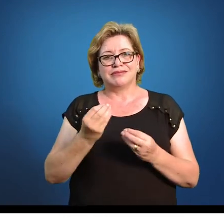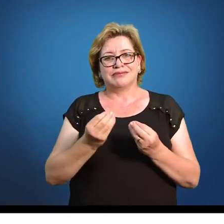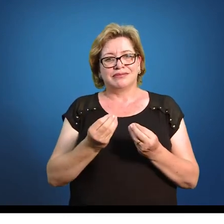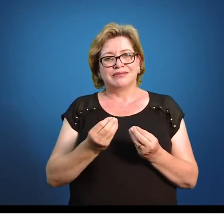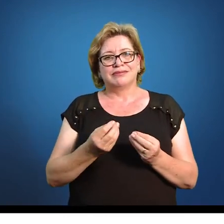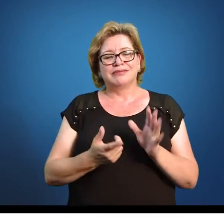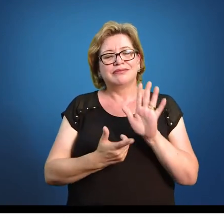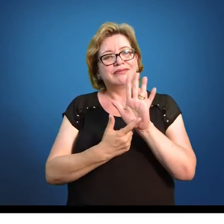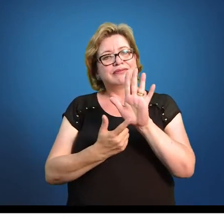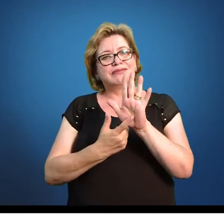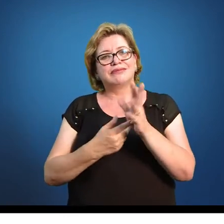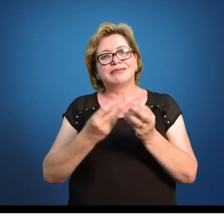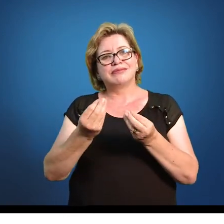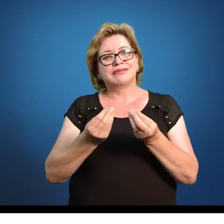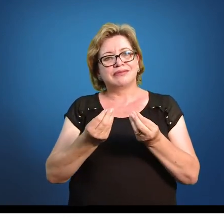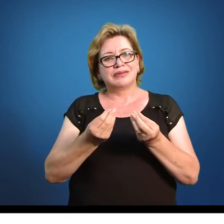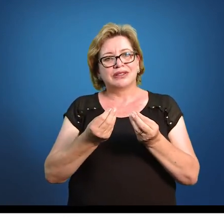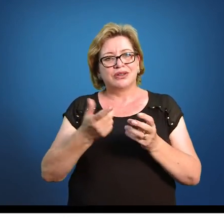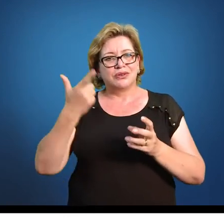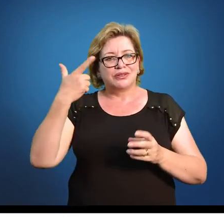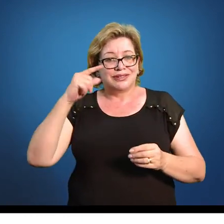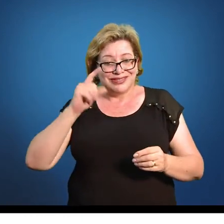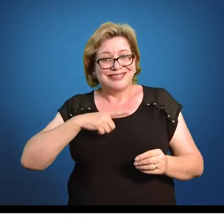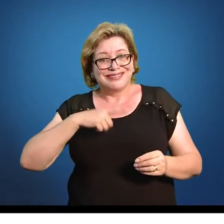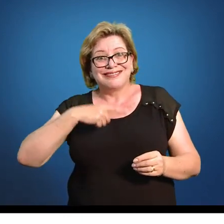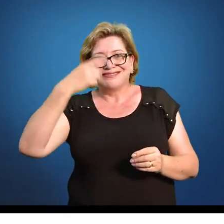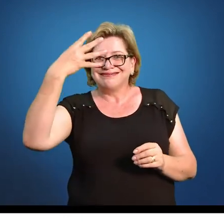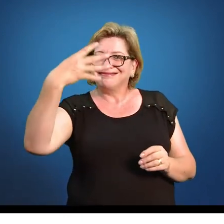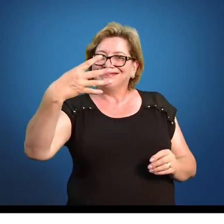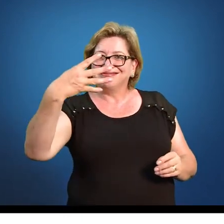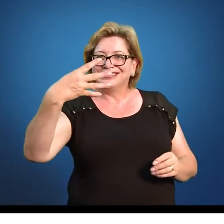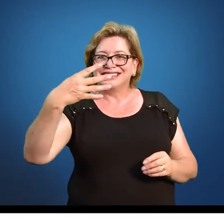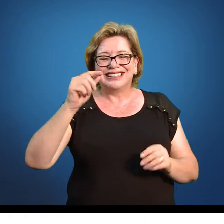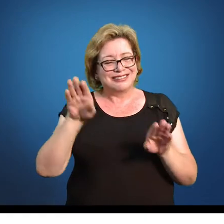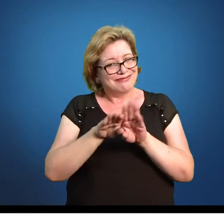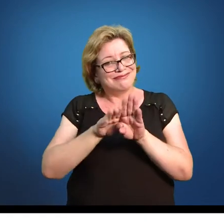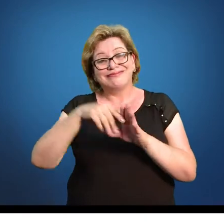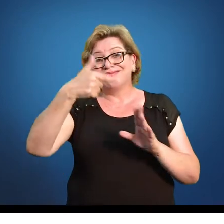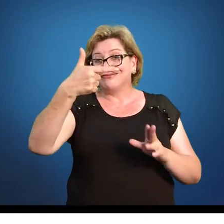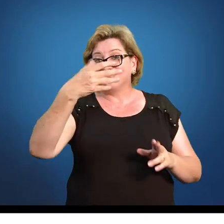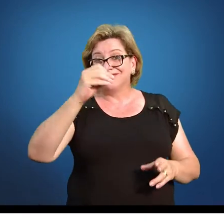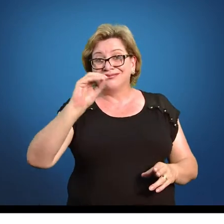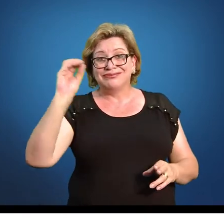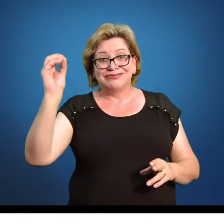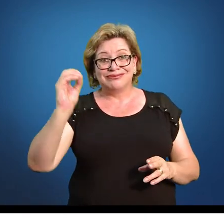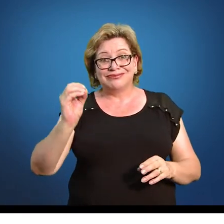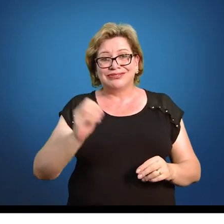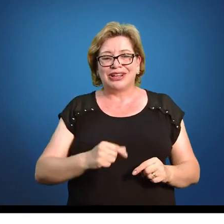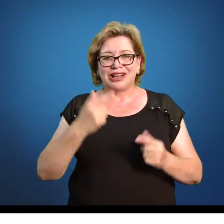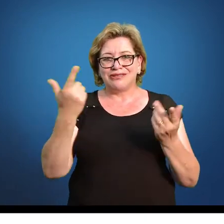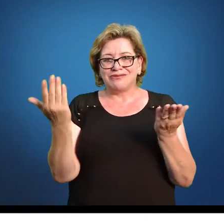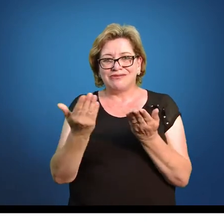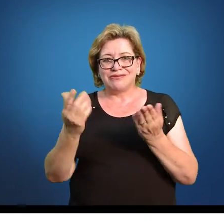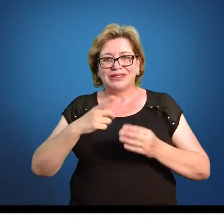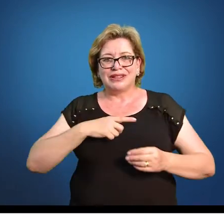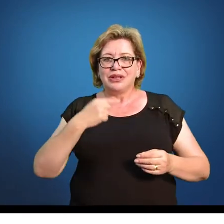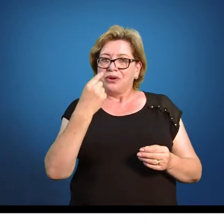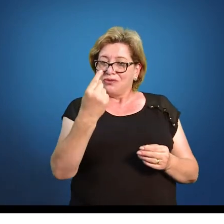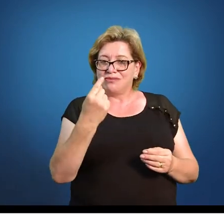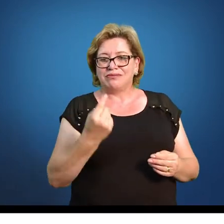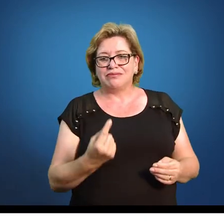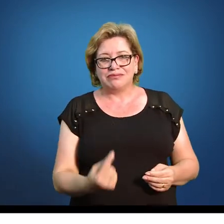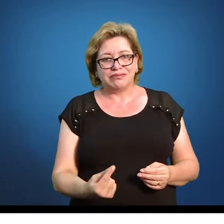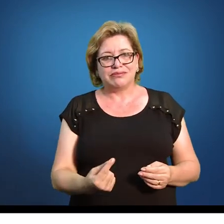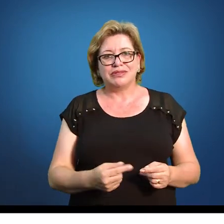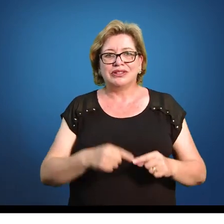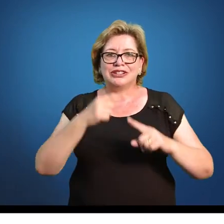representa 20. Novamente, apareceu o 4. 20 também. Agora, eu tenho 1 e 1. De que maneira que você vai encontrar